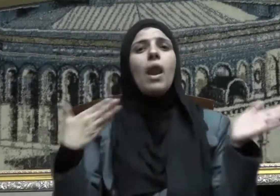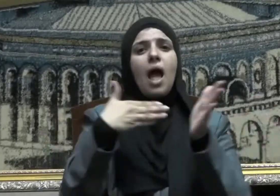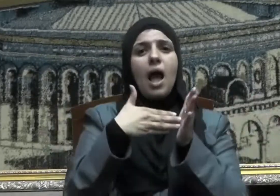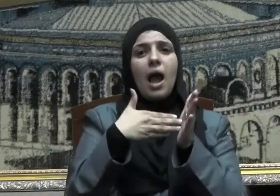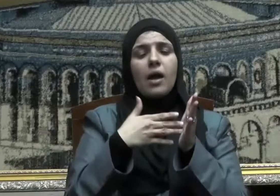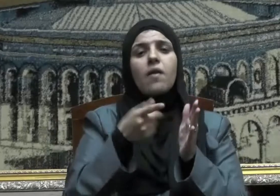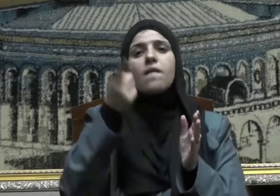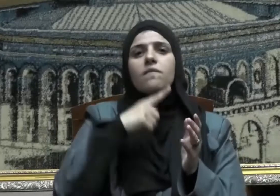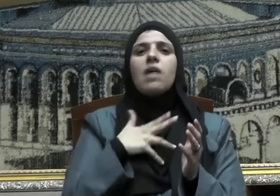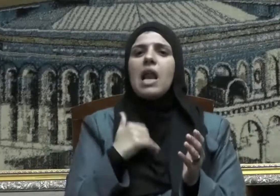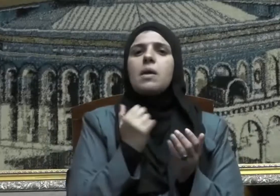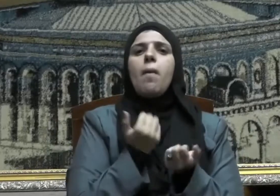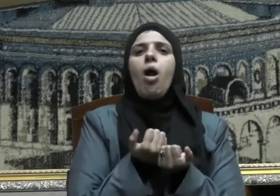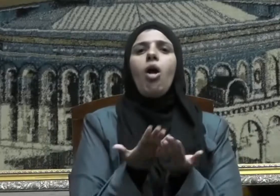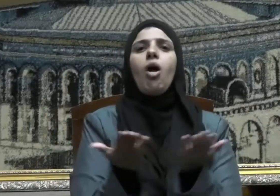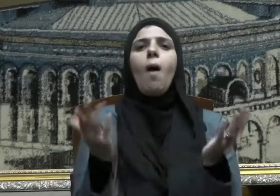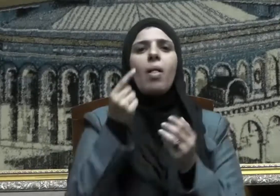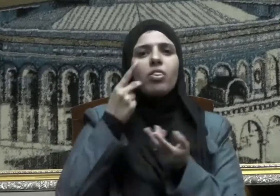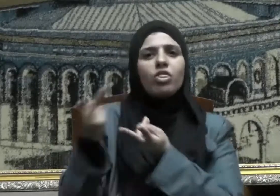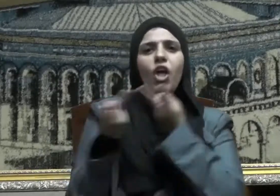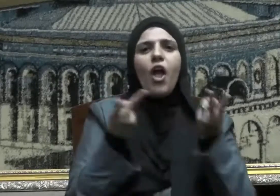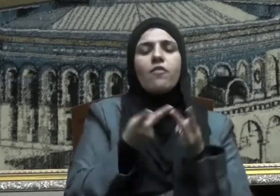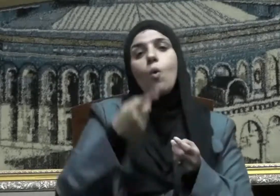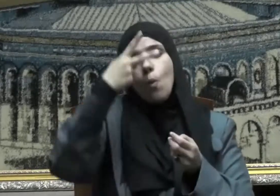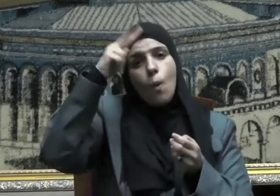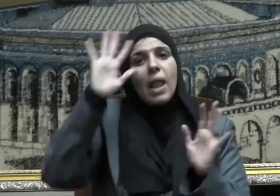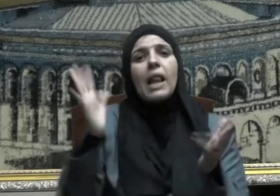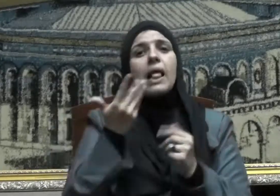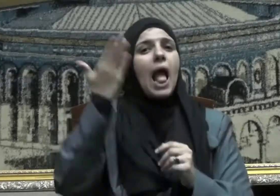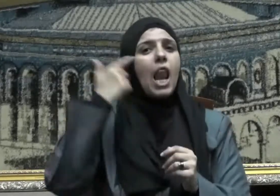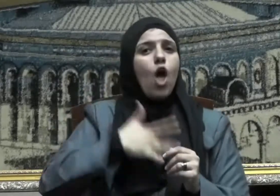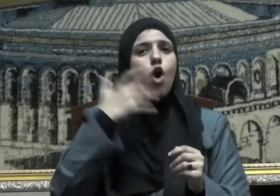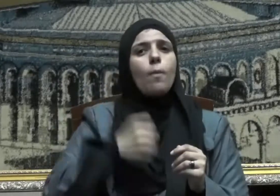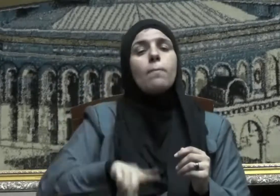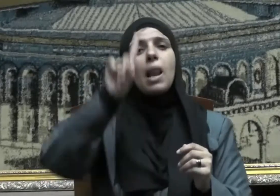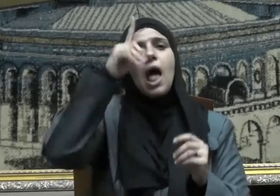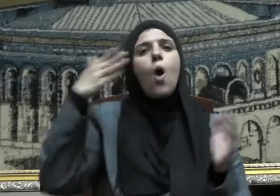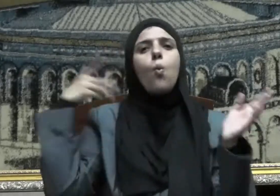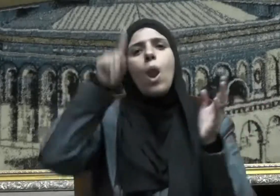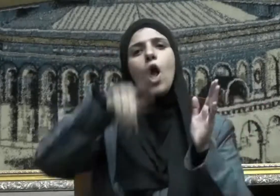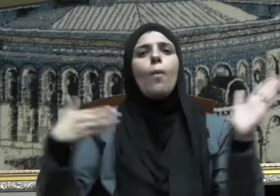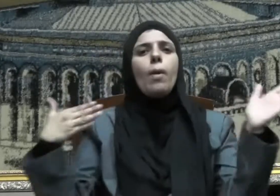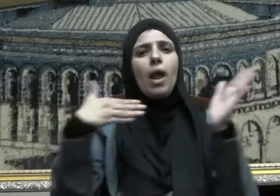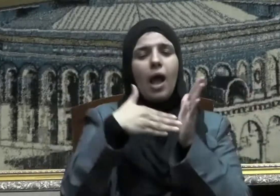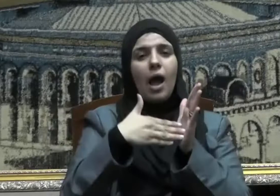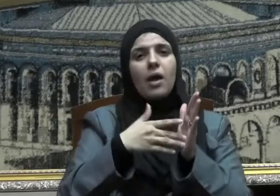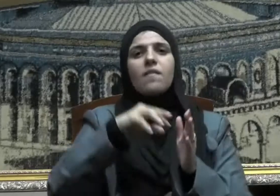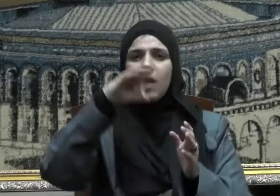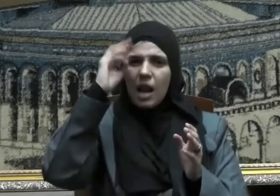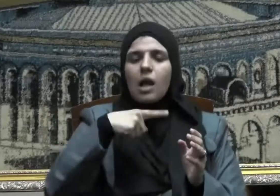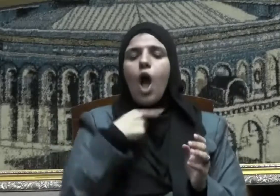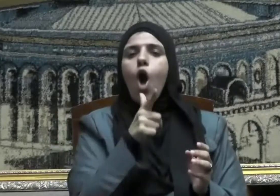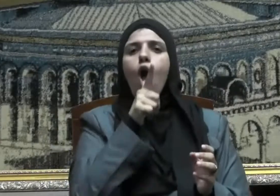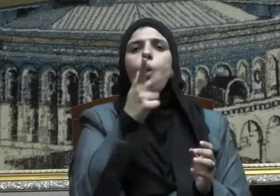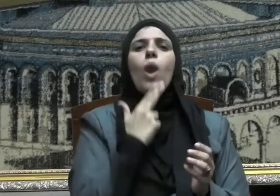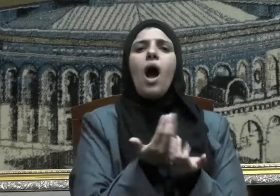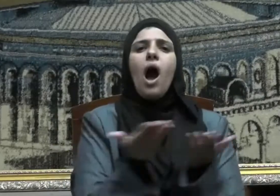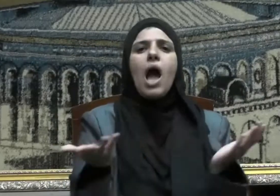واليوم الآخر فليكرم ضيفه ومن كان يؤمن بالله واليوم الآخر فليكن